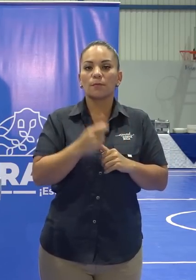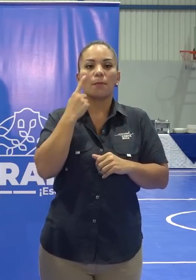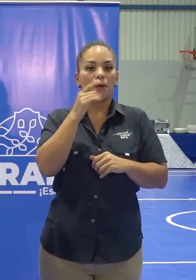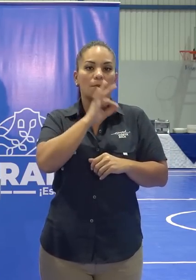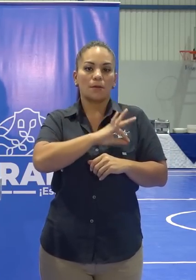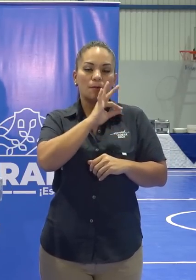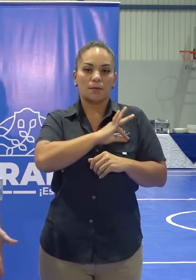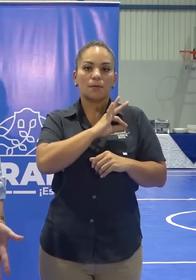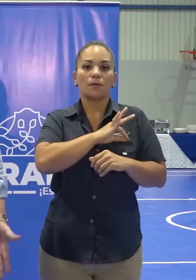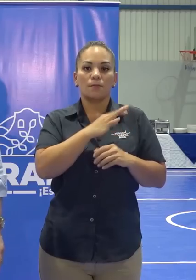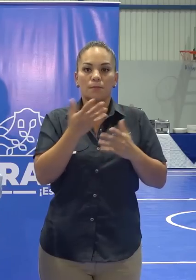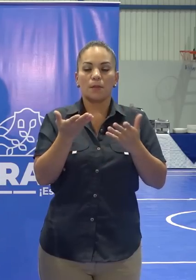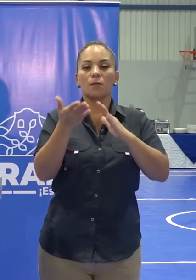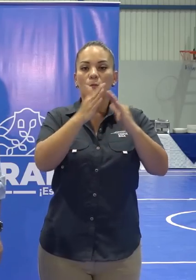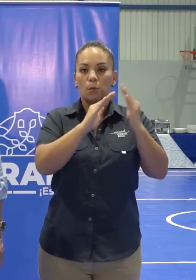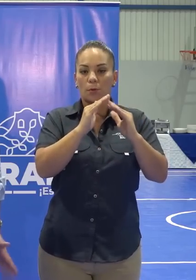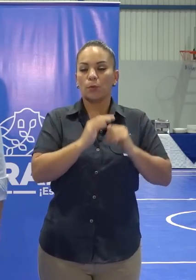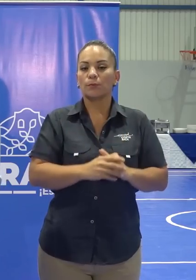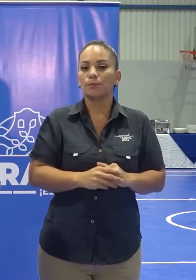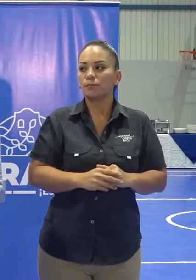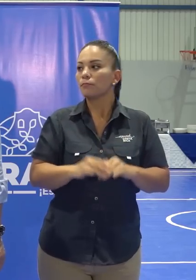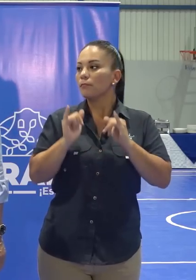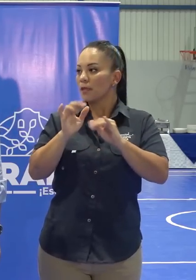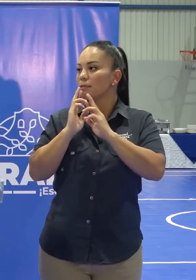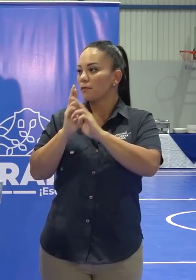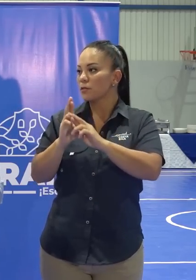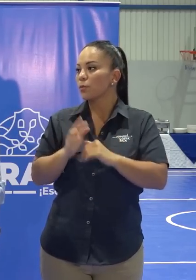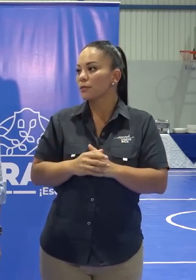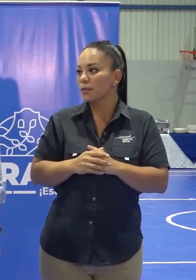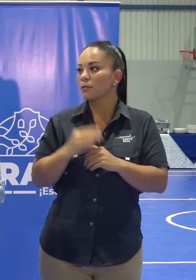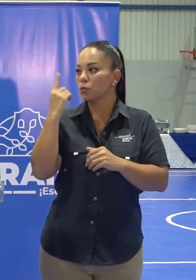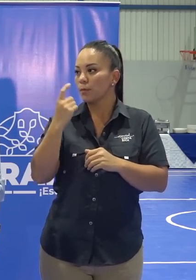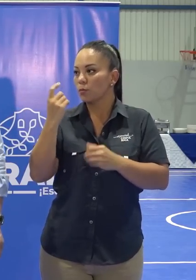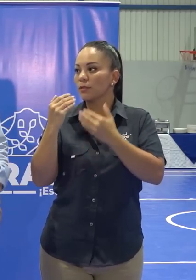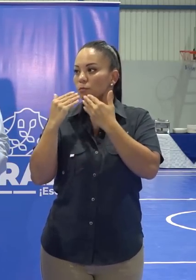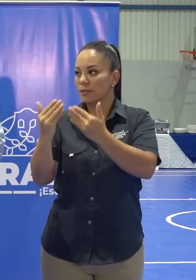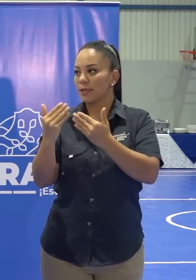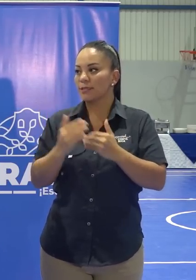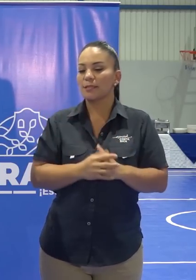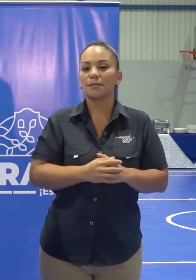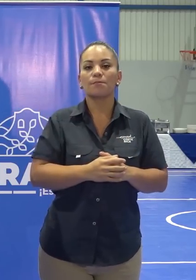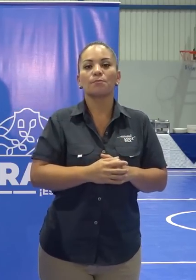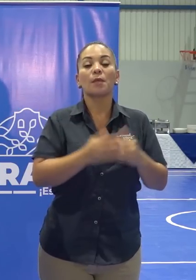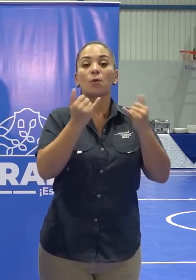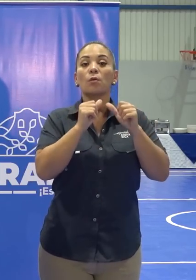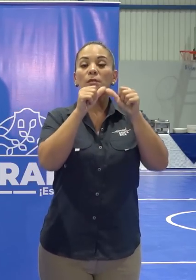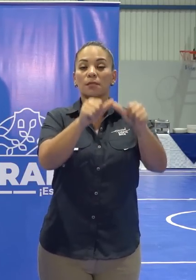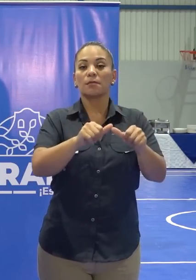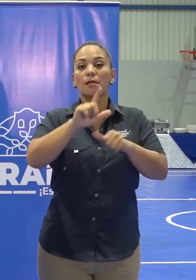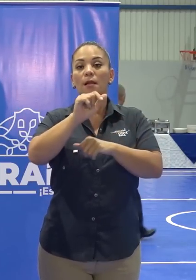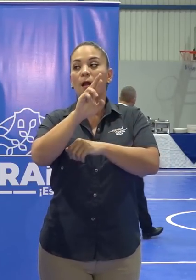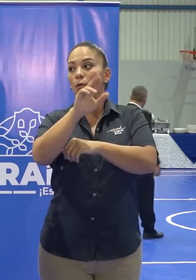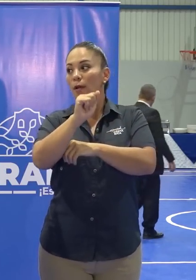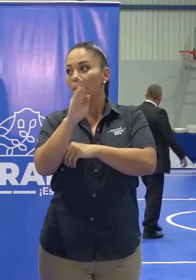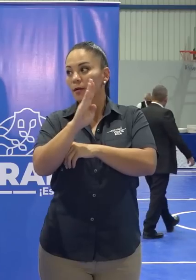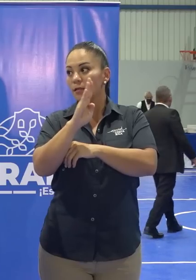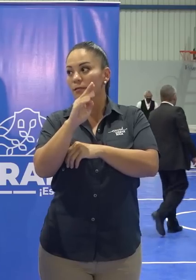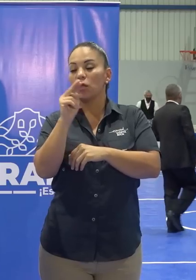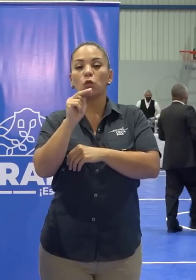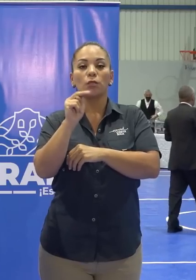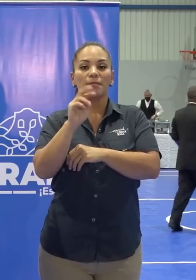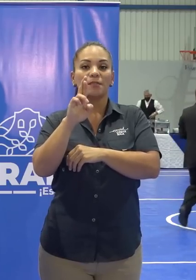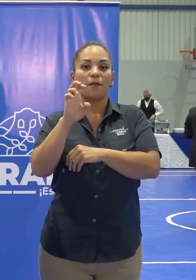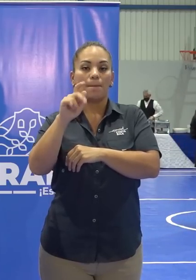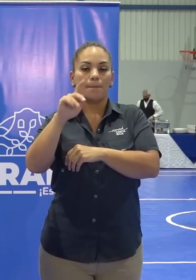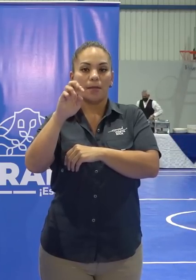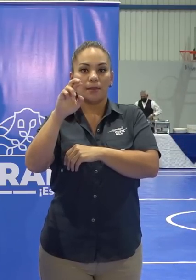beneficio del pueblo. Esa es la respuesta a sus preguntas. Muchas gracias. Continuamos con Laura Brenes de Noticias Repretel.